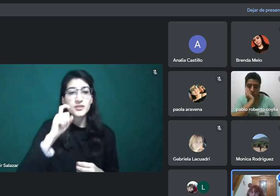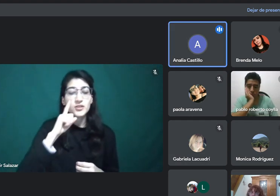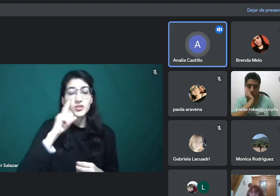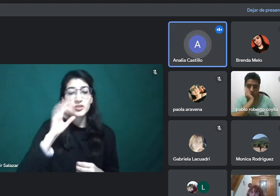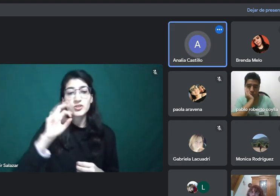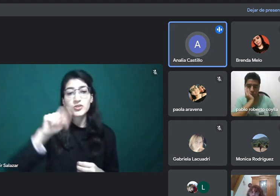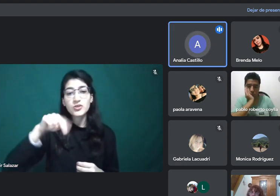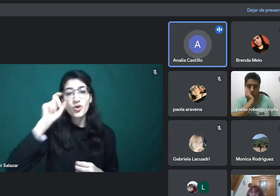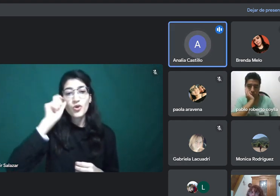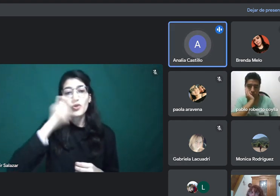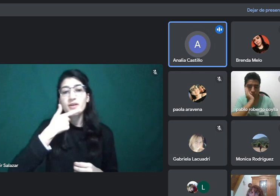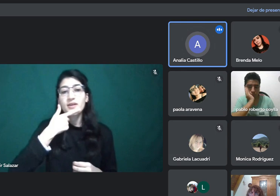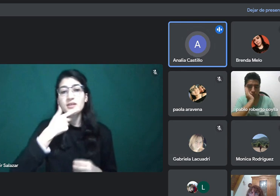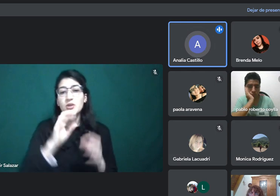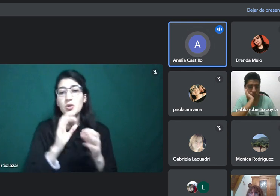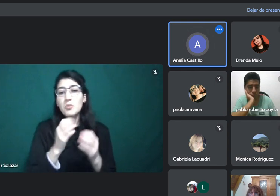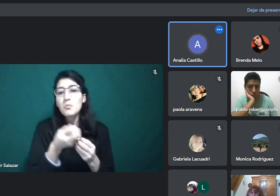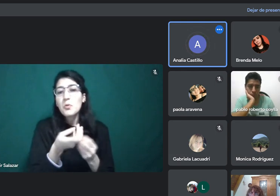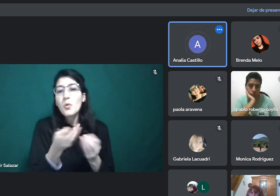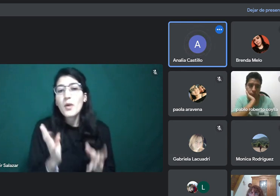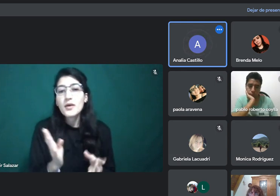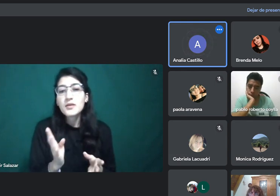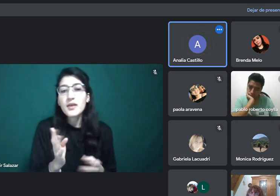With, through y through.